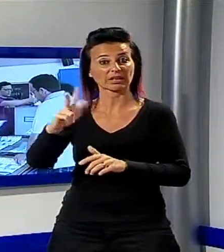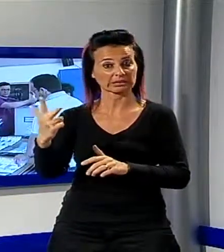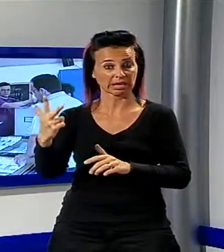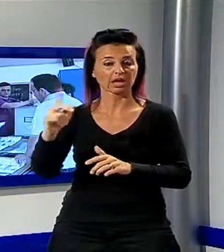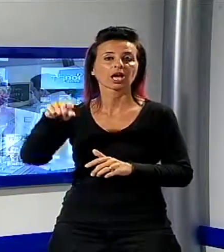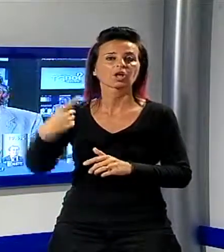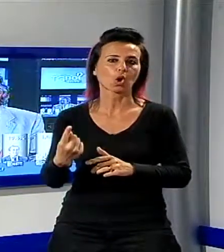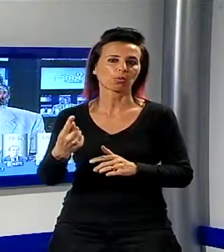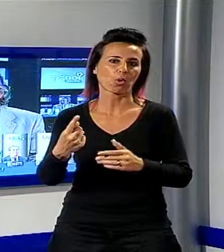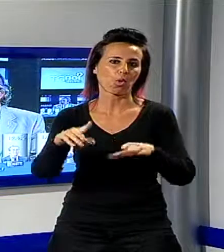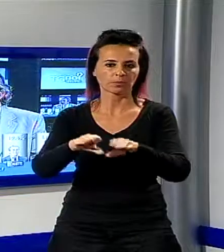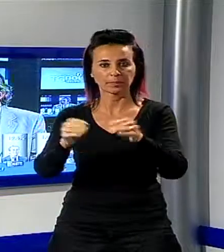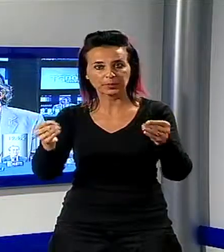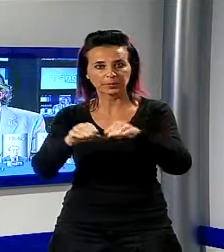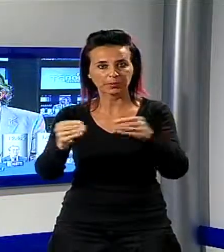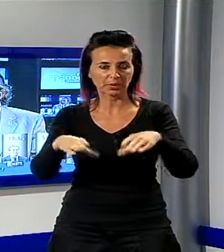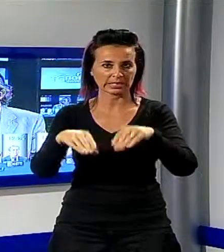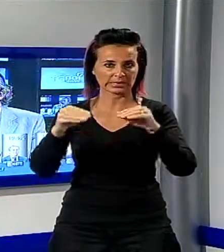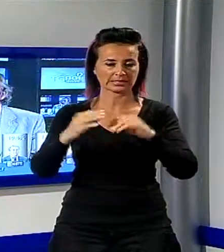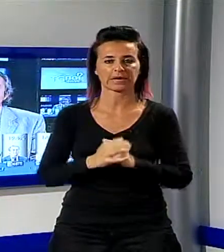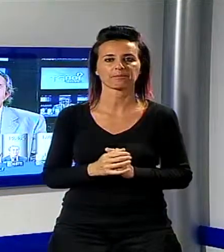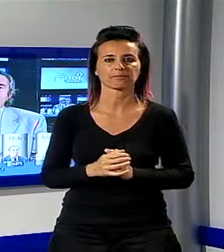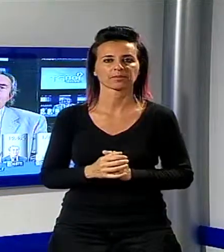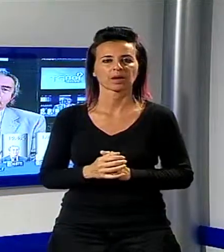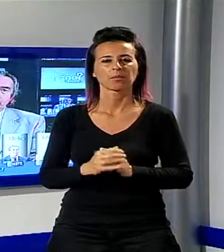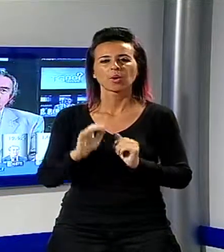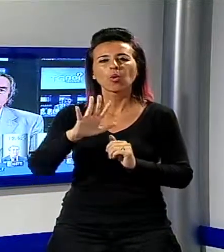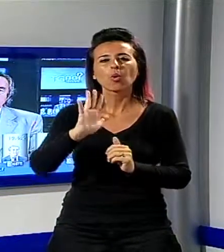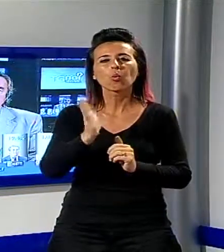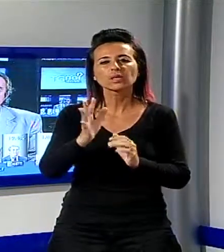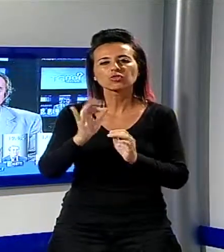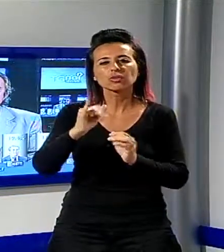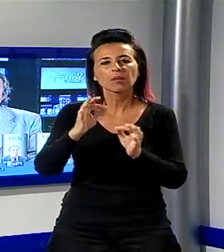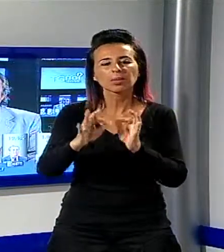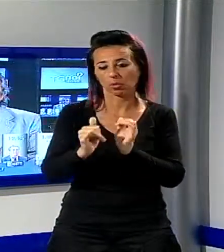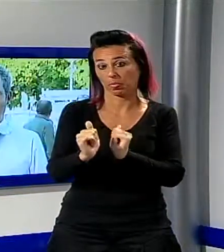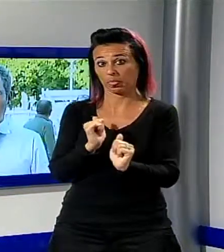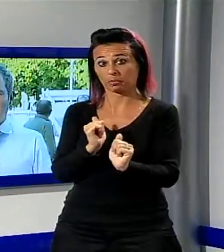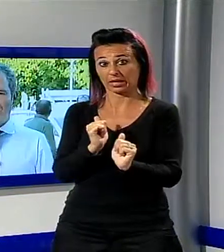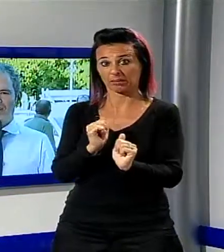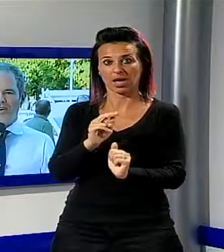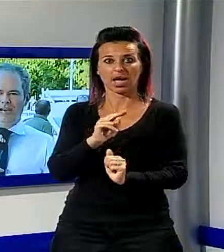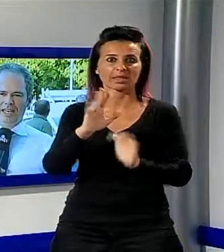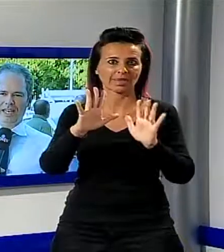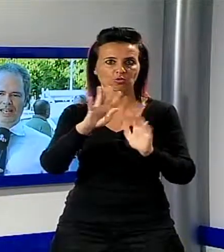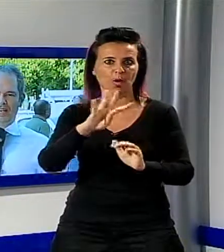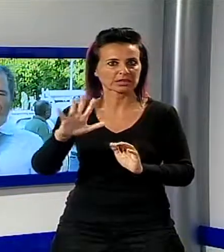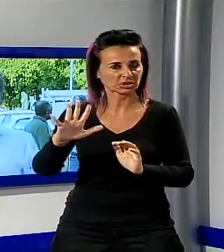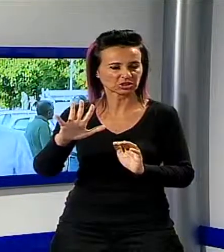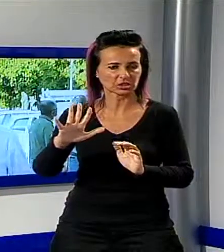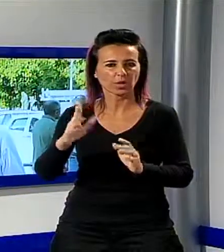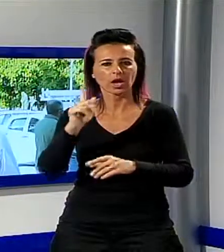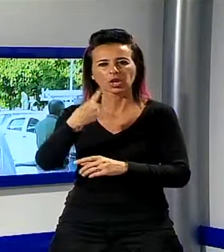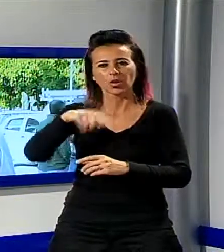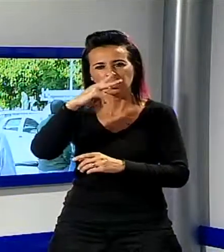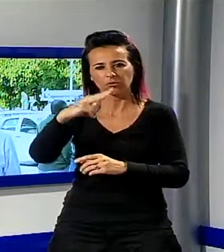schede. A partire dalle 22.45 Noi TV seguirà l'andamento dello scrutinio, grazie ai collegamenti con i due comuni